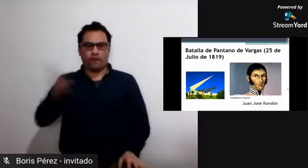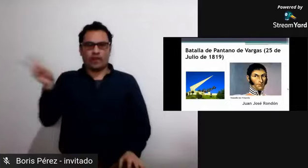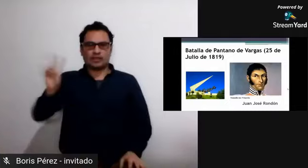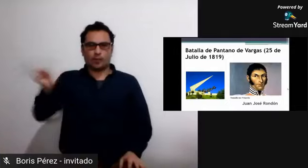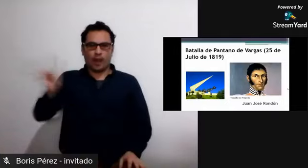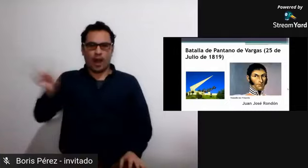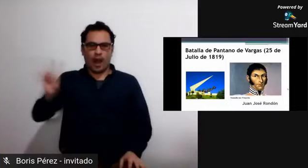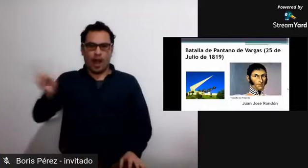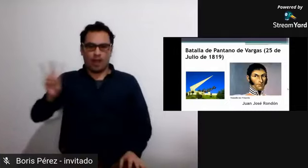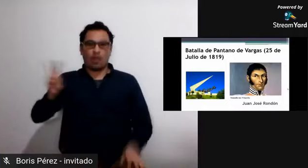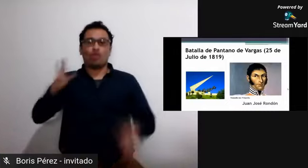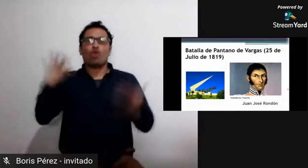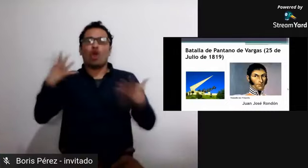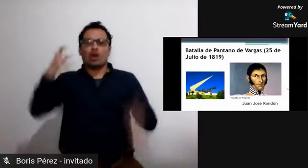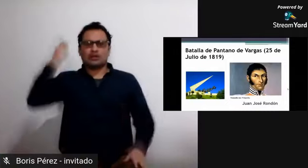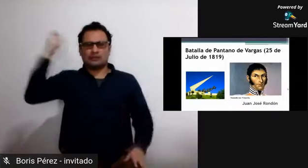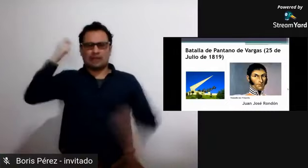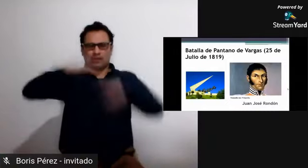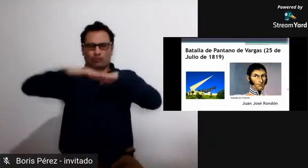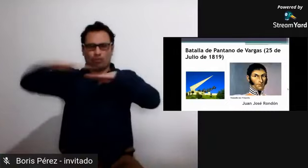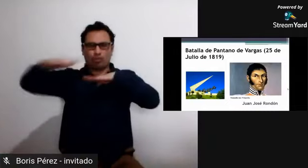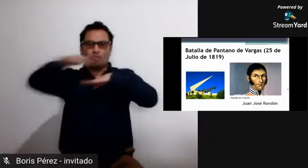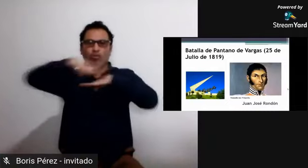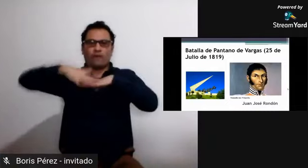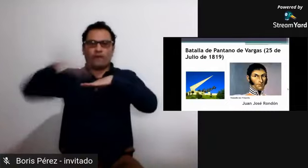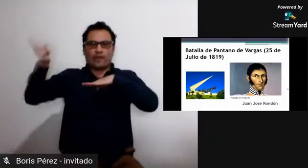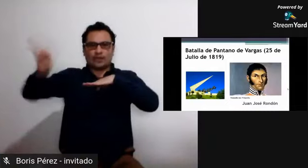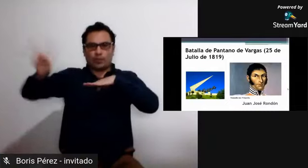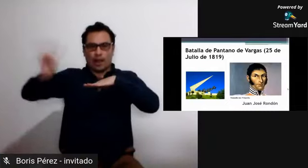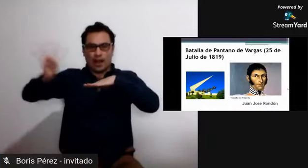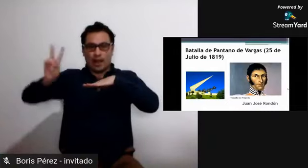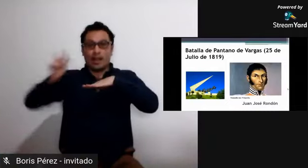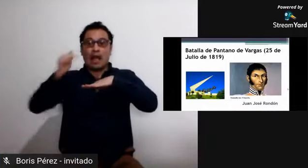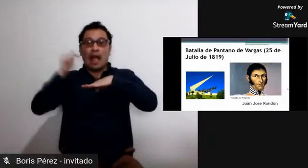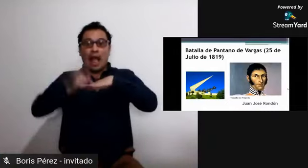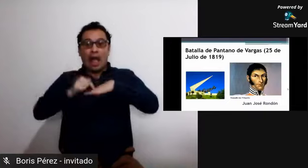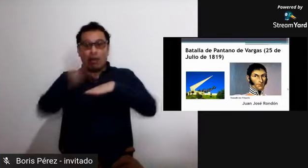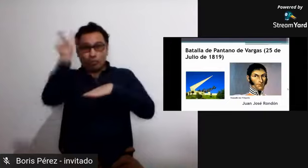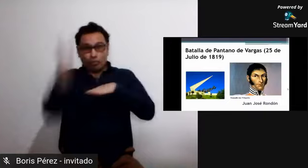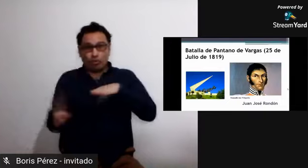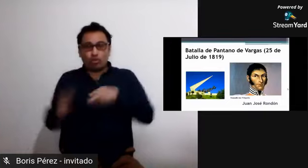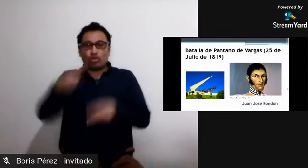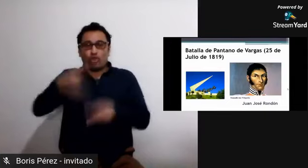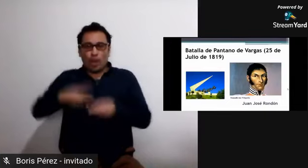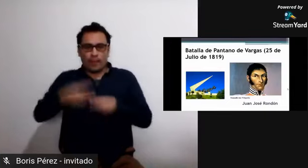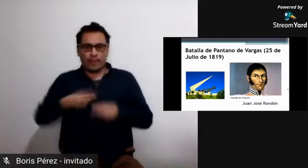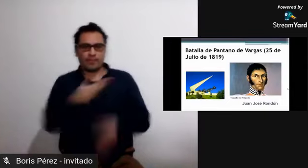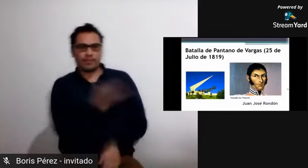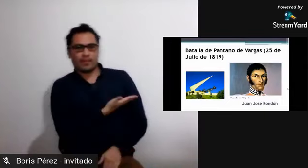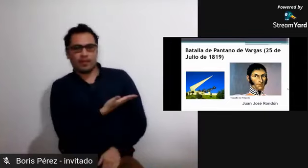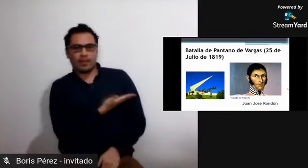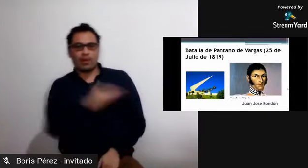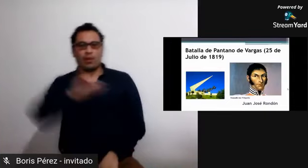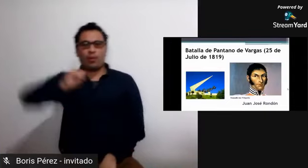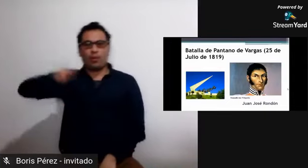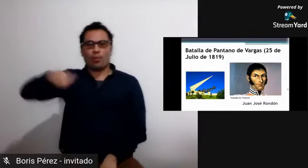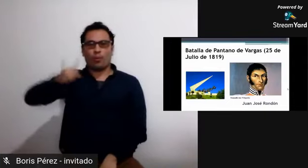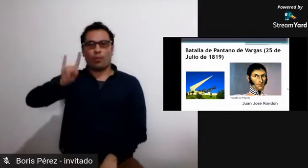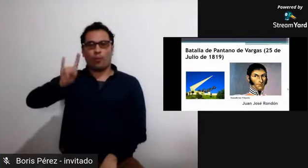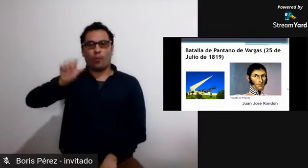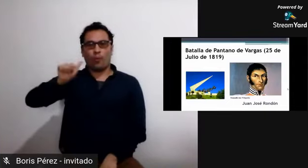quien nació en Venezuela, hacia los lados del llano,